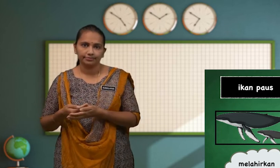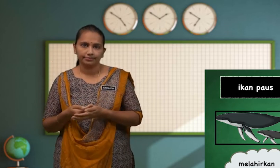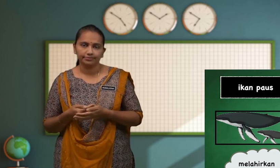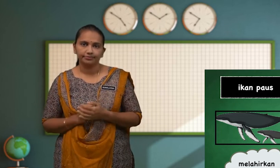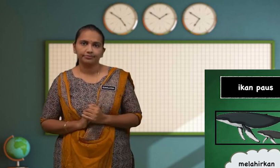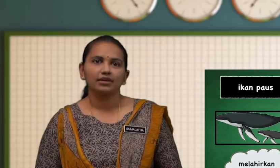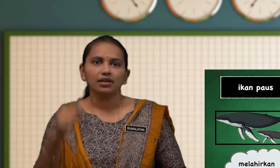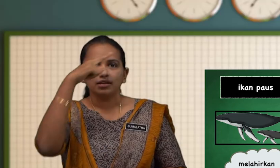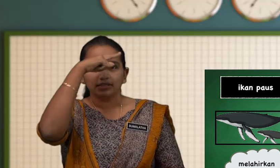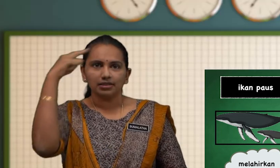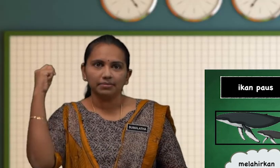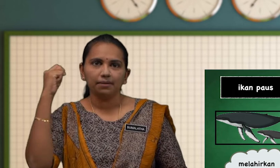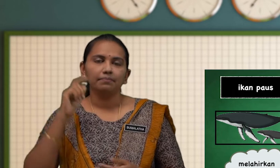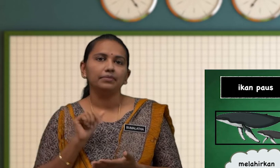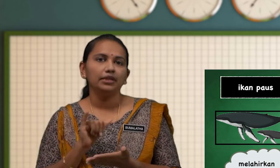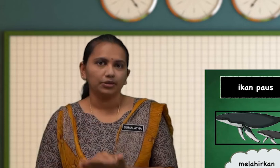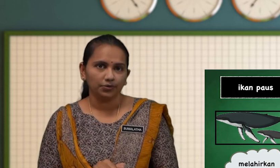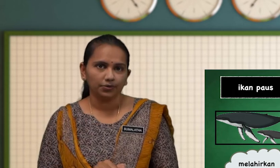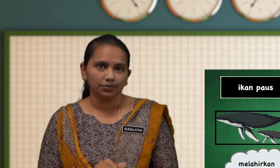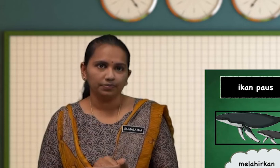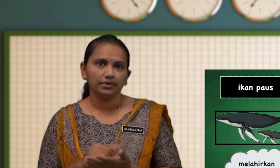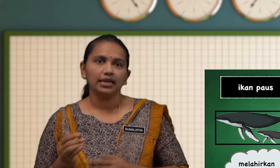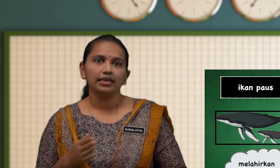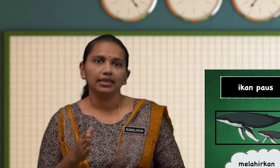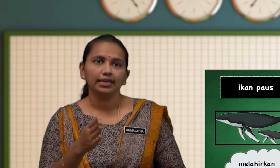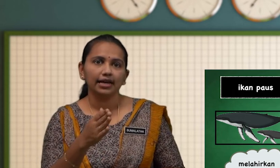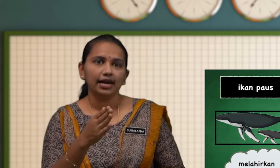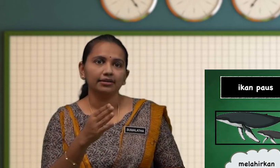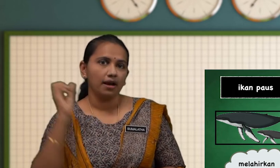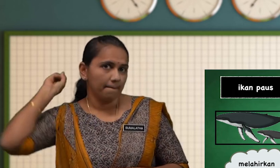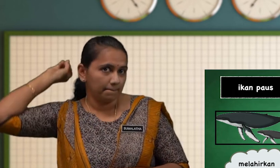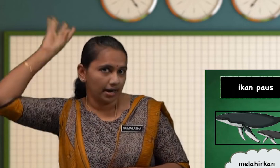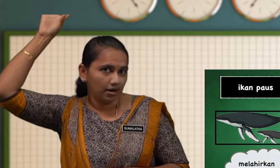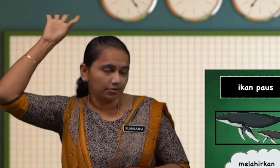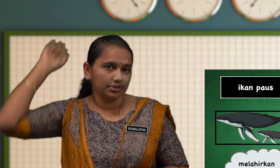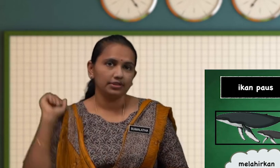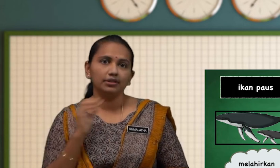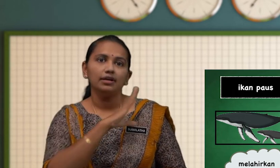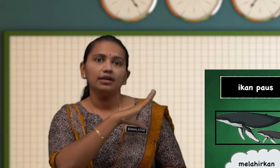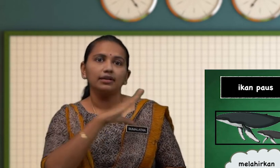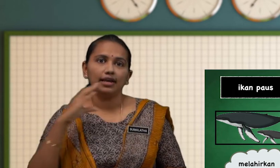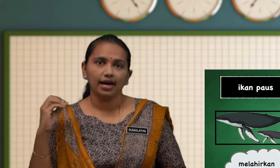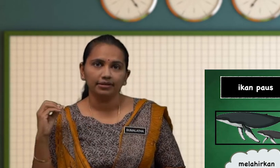Sebab Itu Ikan Paus Dan